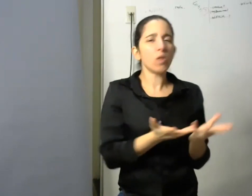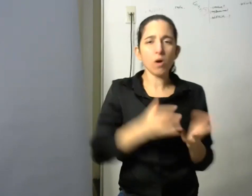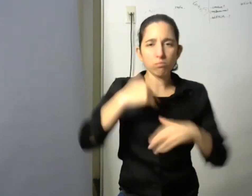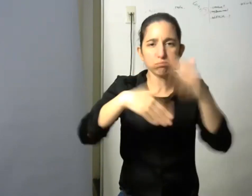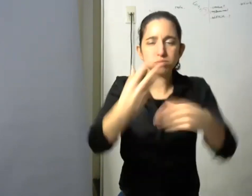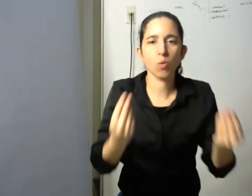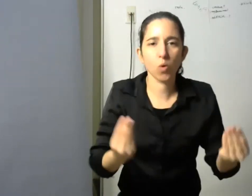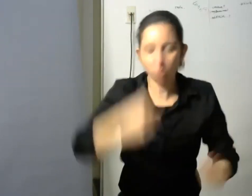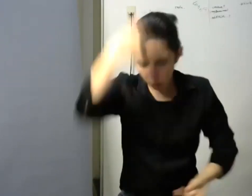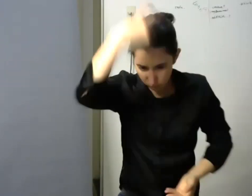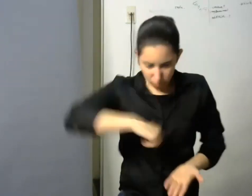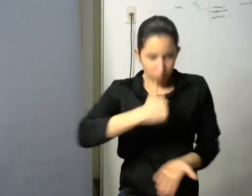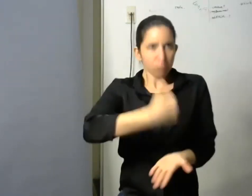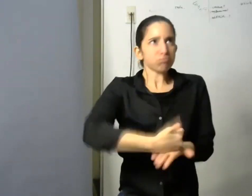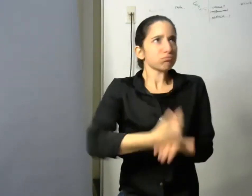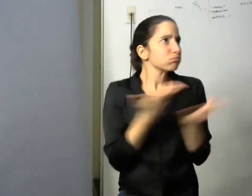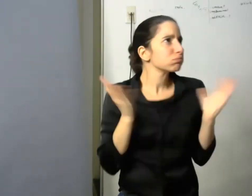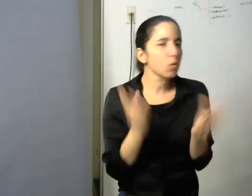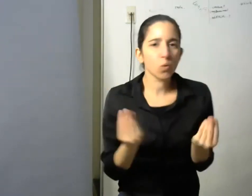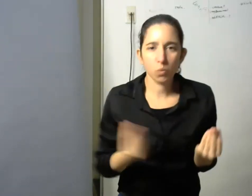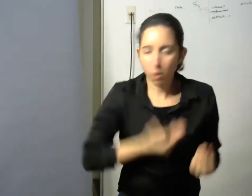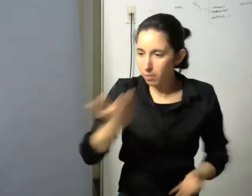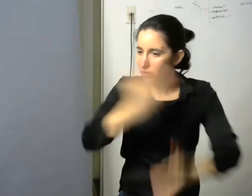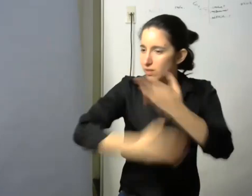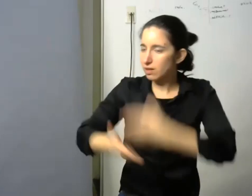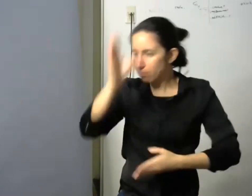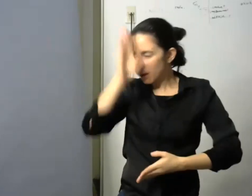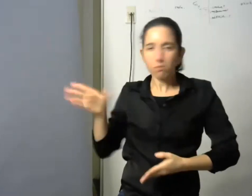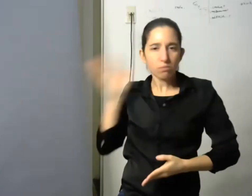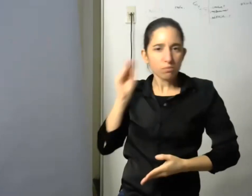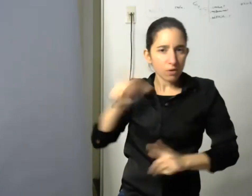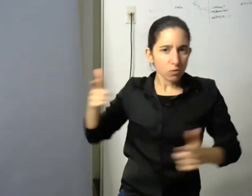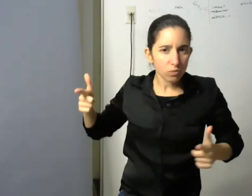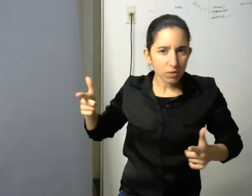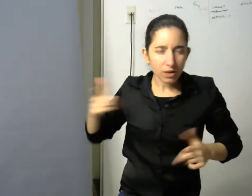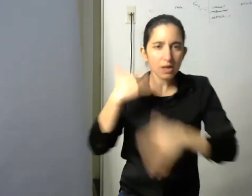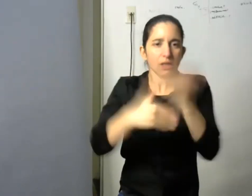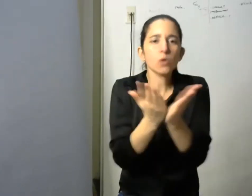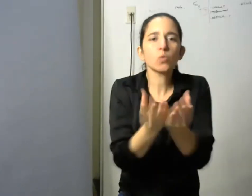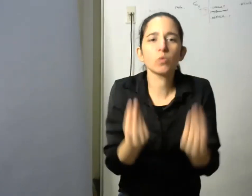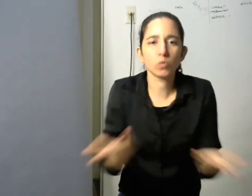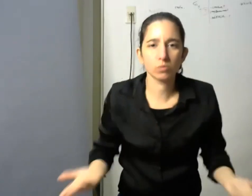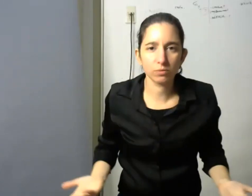aprende la persona con discapacidad auditiva la respuesta respuesta está en nosotros